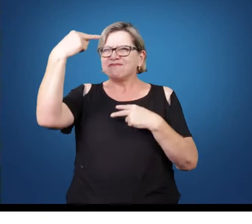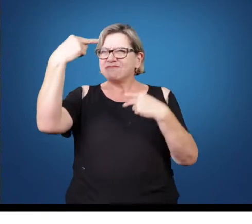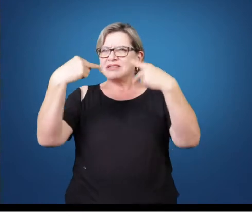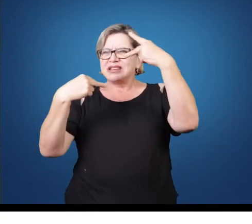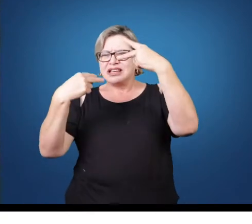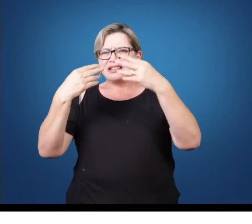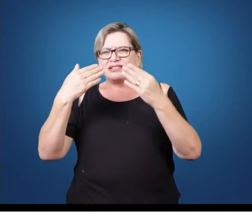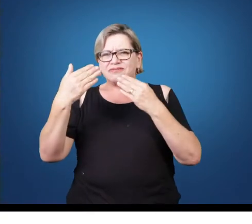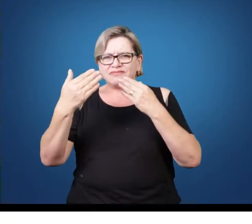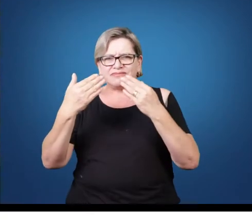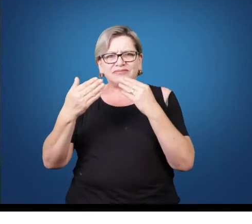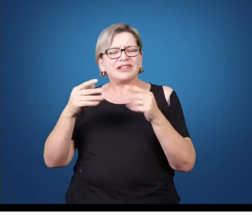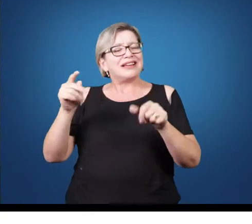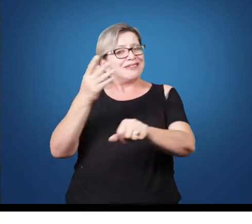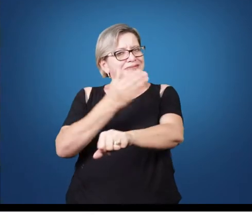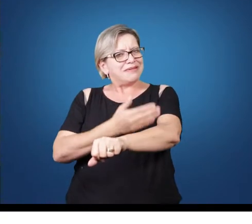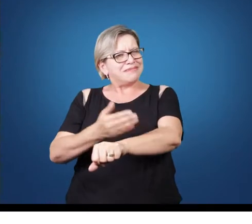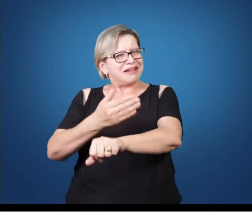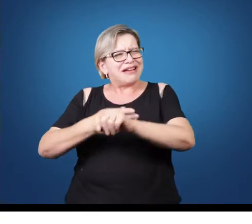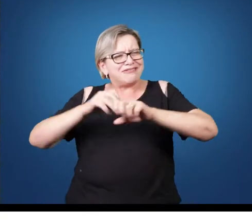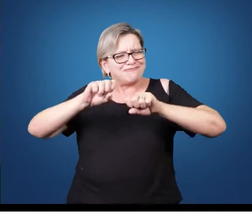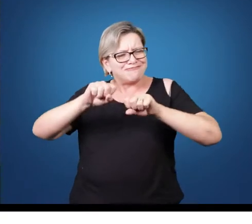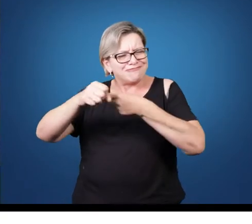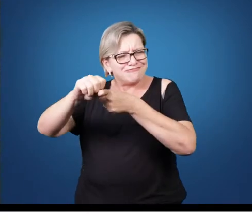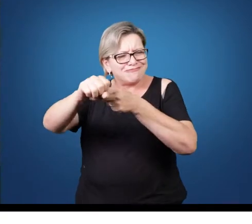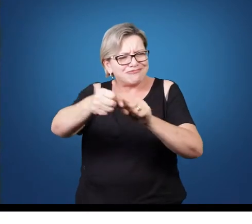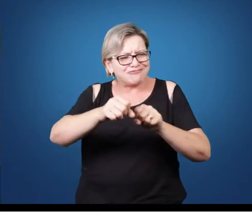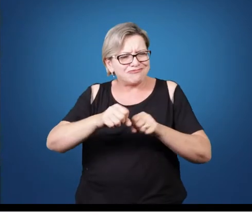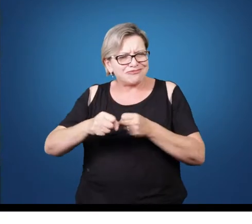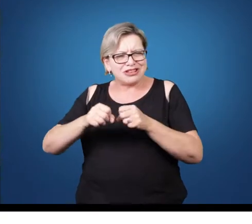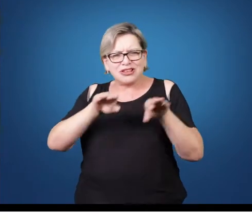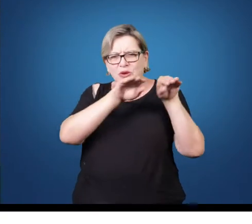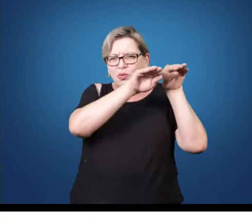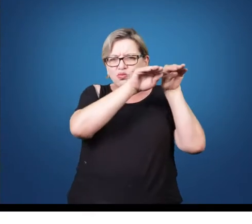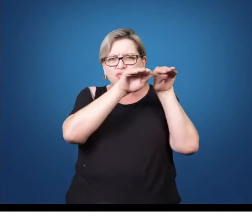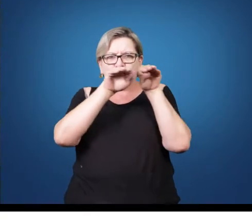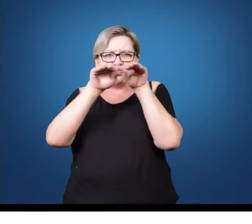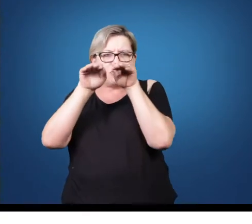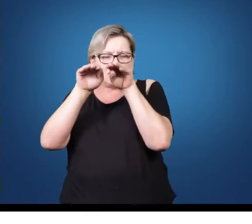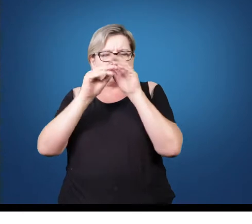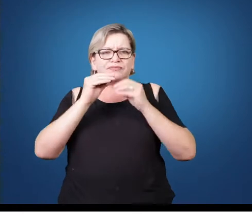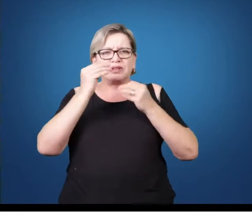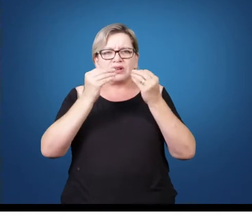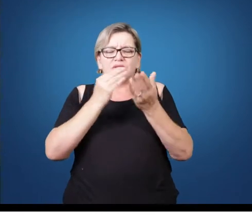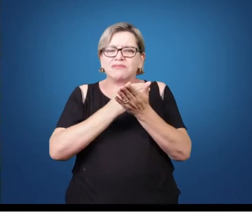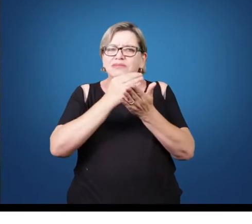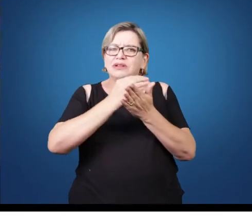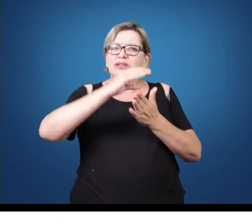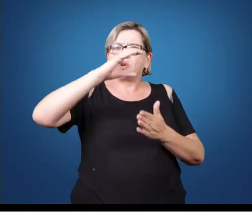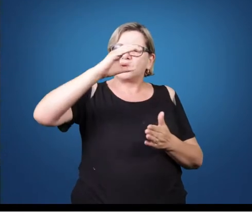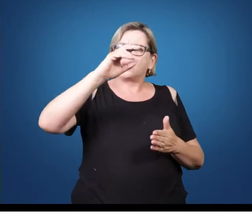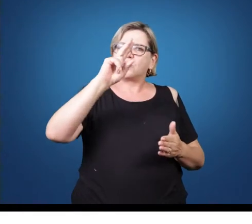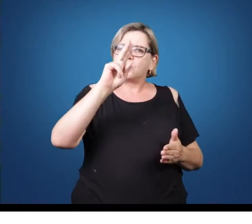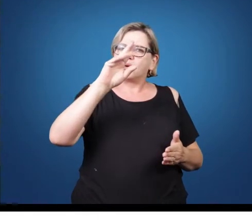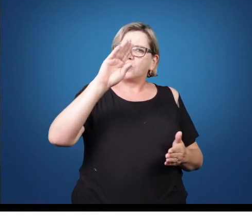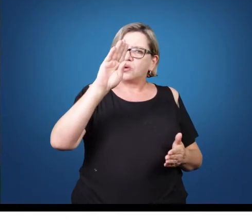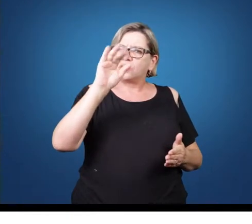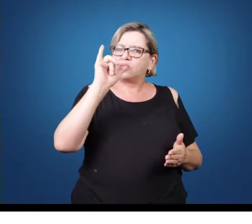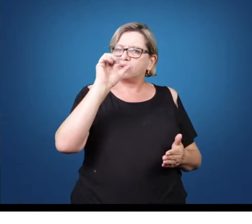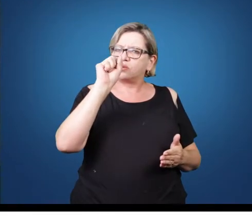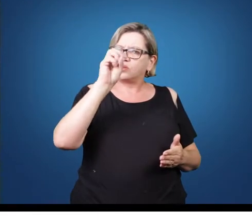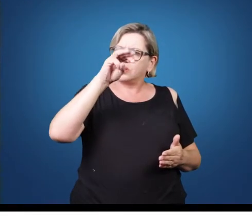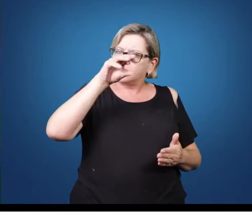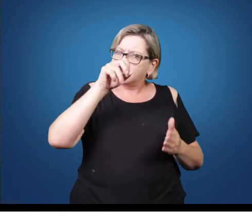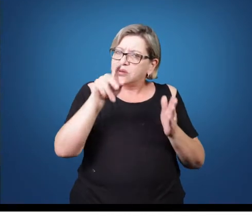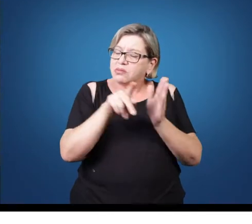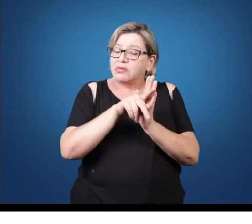ou seja, fazendo um completo exercício de destruição da perspectiva linear. Então o cubismo analítico de